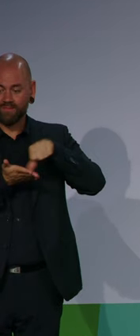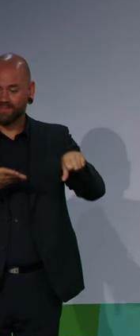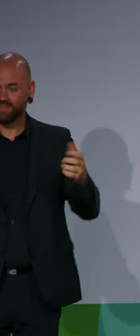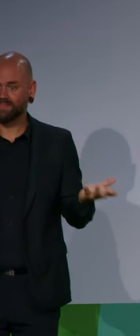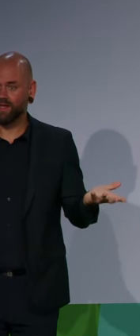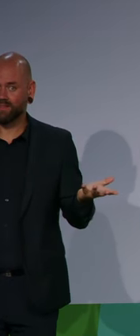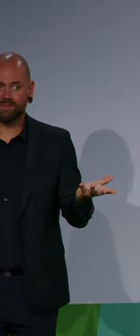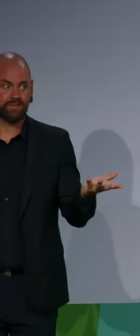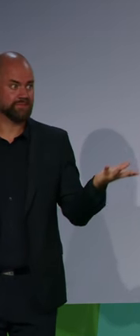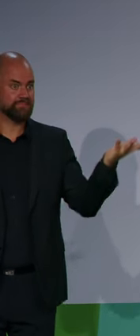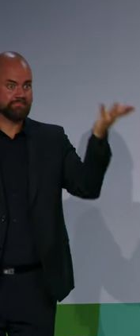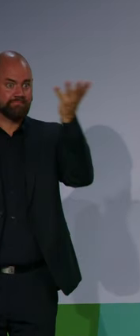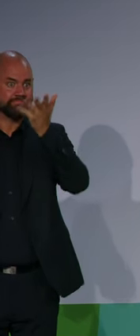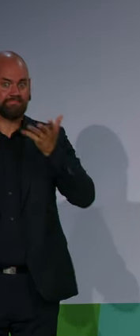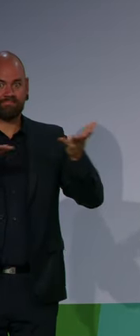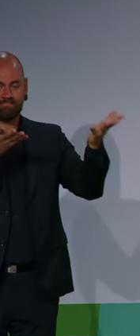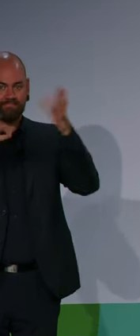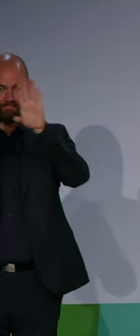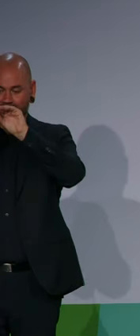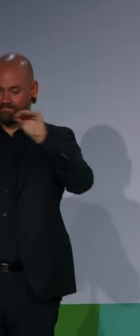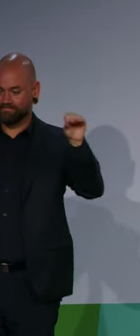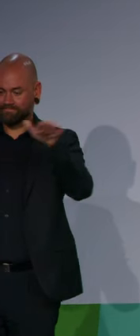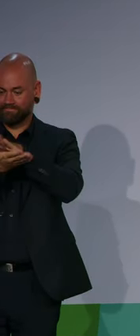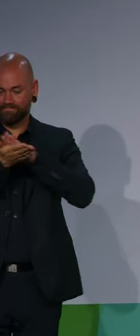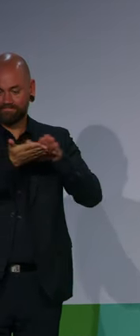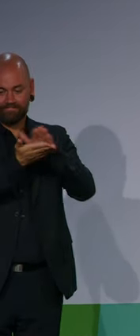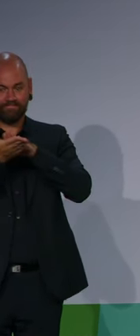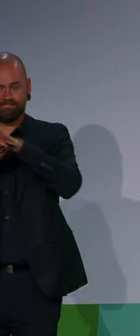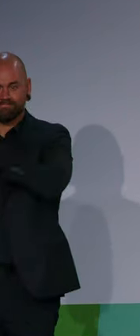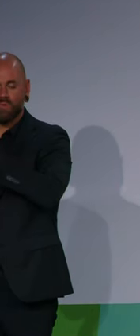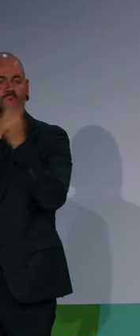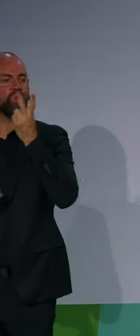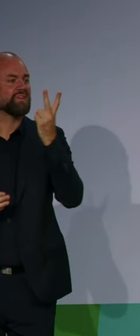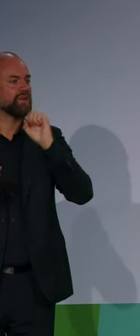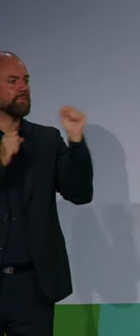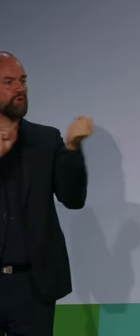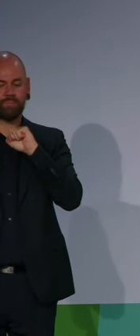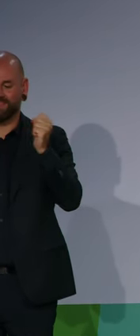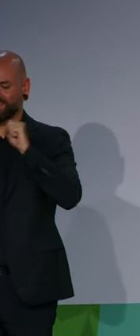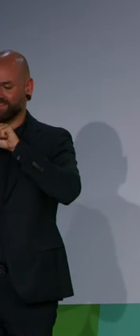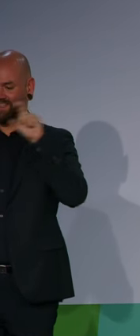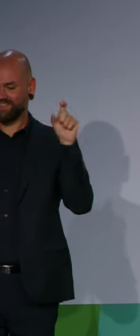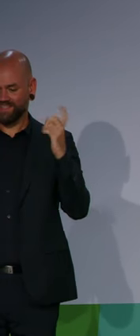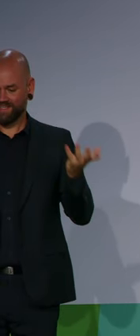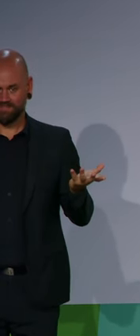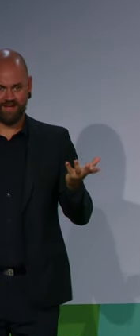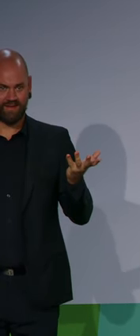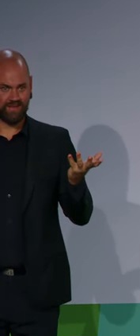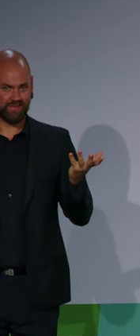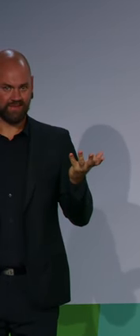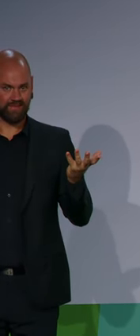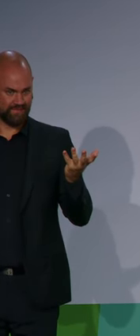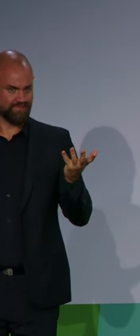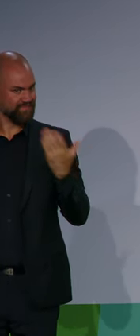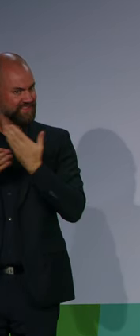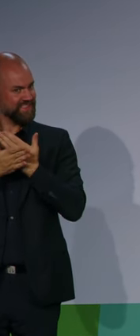der Zugänglichkeit zum Gesundheitswesen denke. Lieber Bundesgesundheitsminister Karl Lauterbach, ich bin Ihnen persönlich sehr, sehr dankbar,